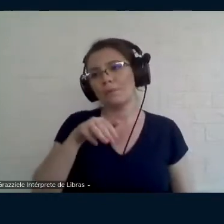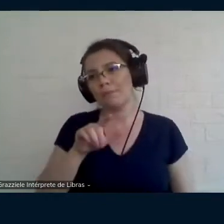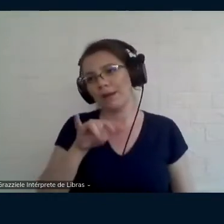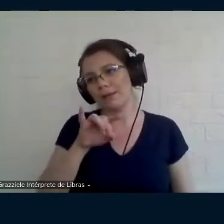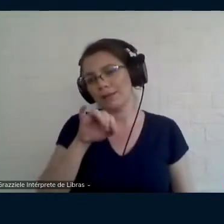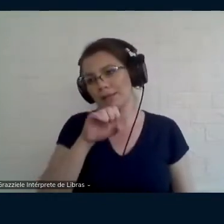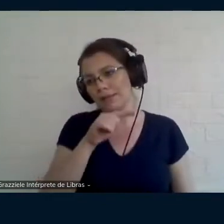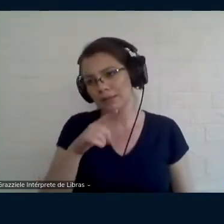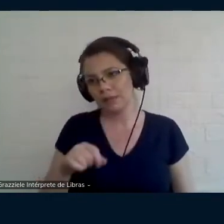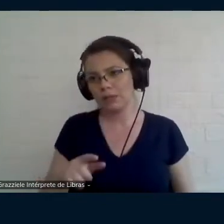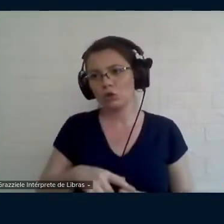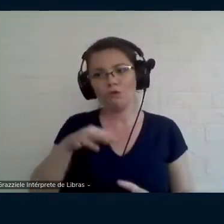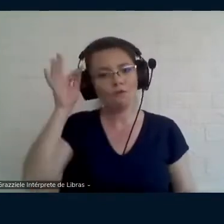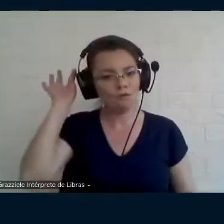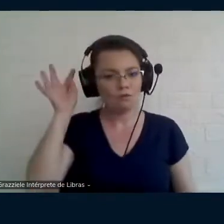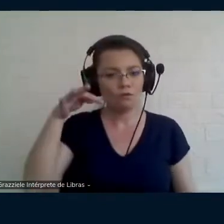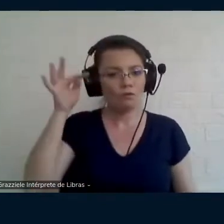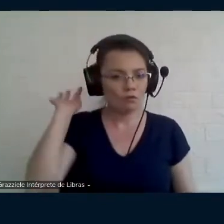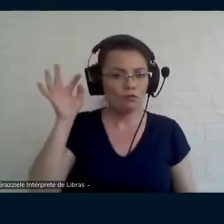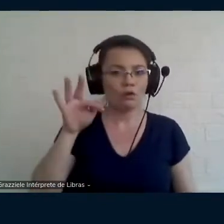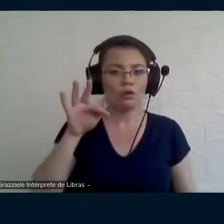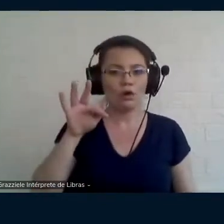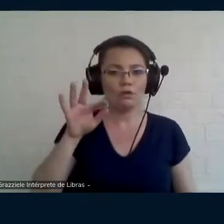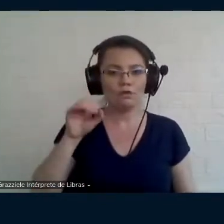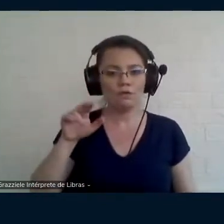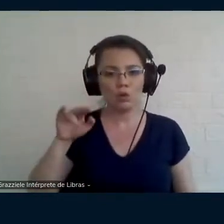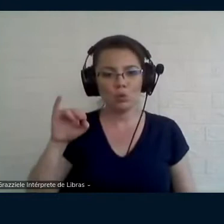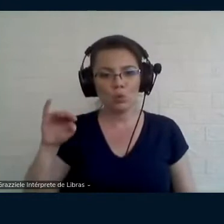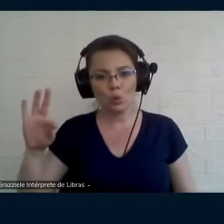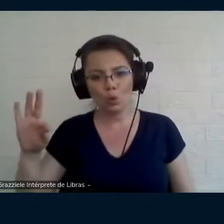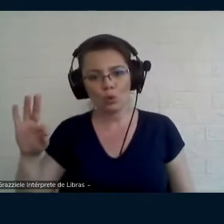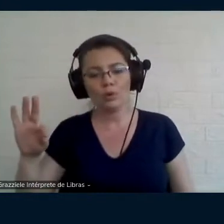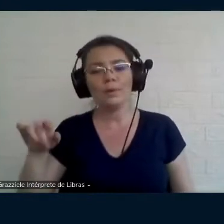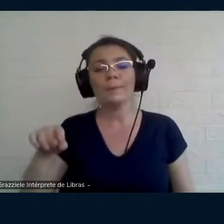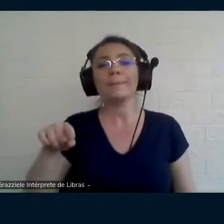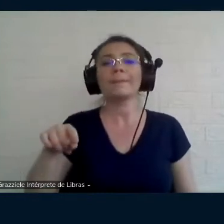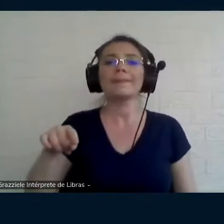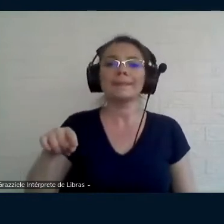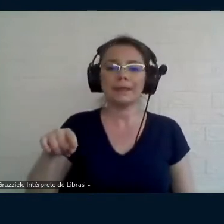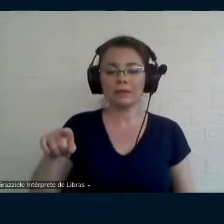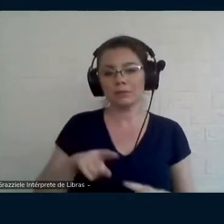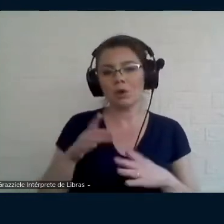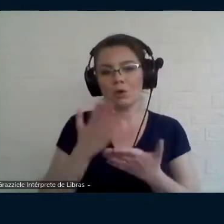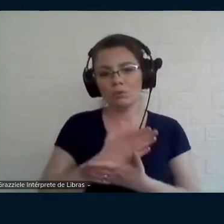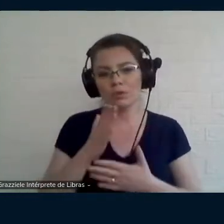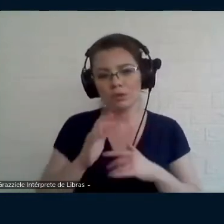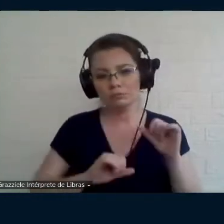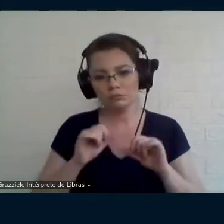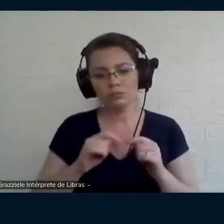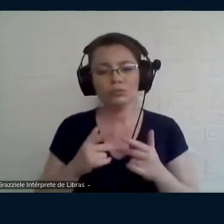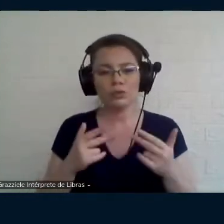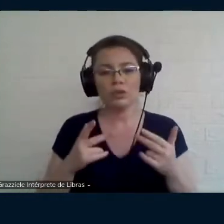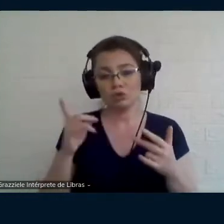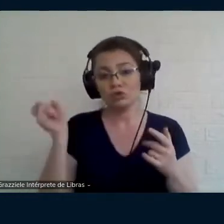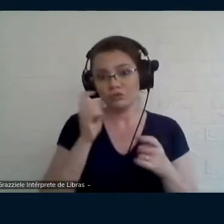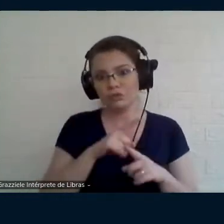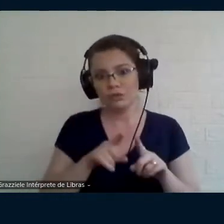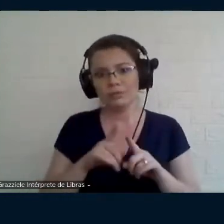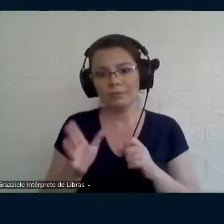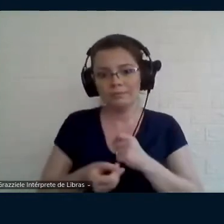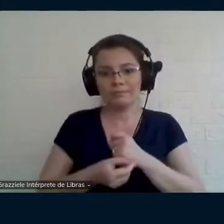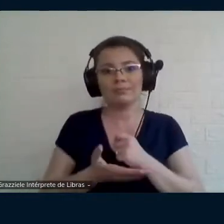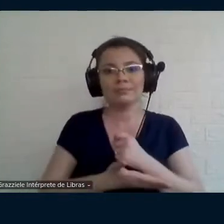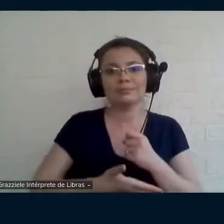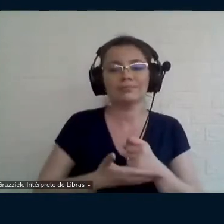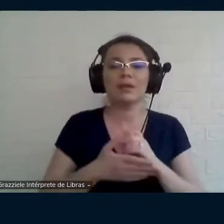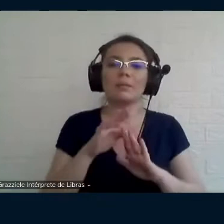então você tem ali se aciona alguns autores muito difíceis também mas a sua tese ela traz